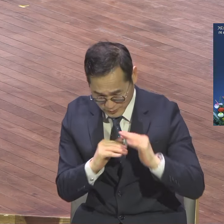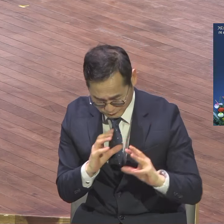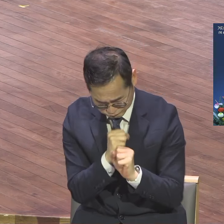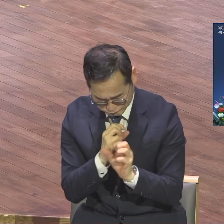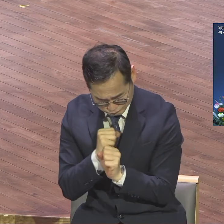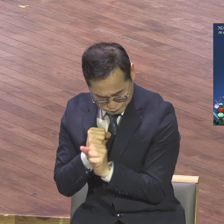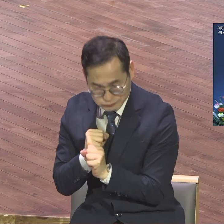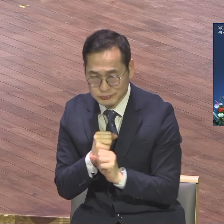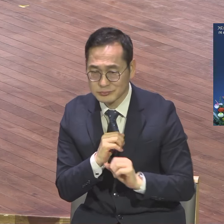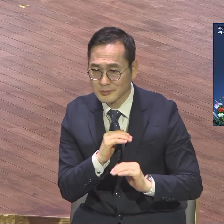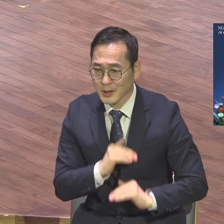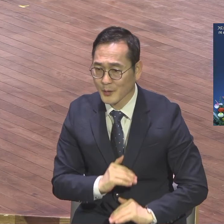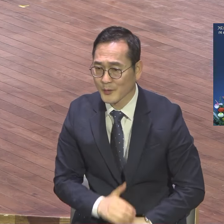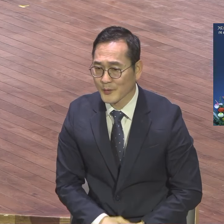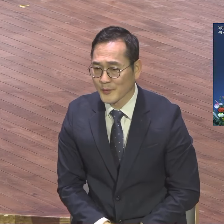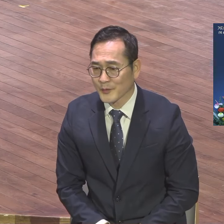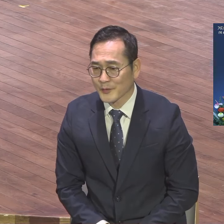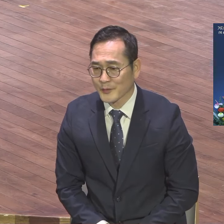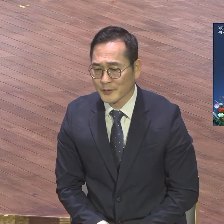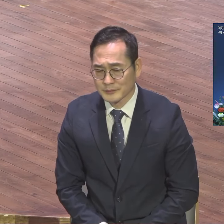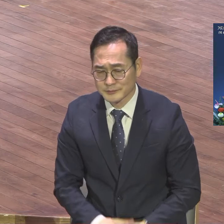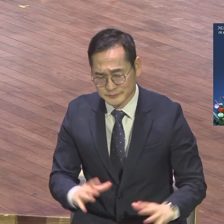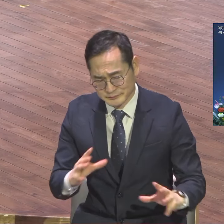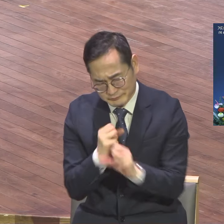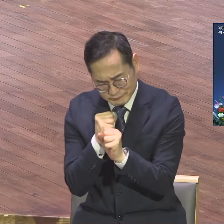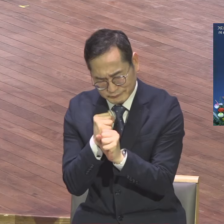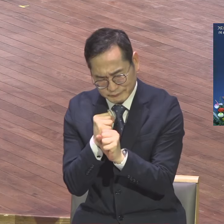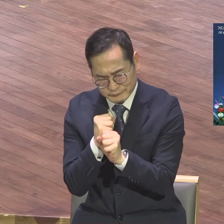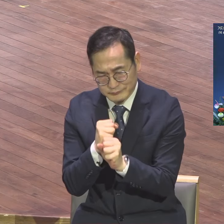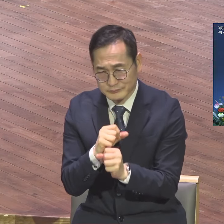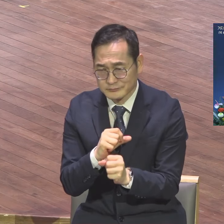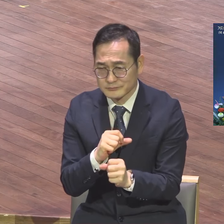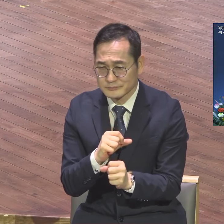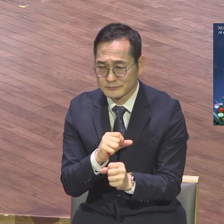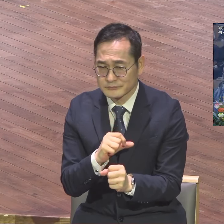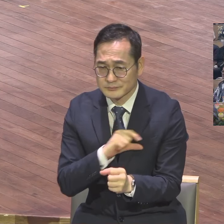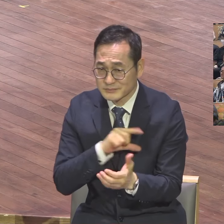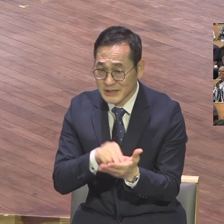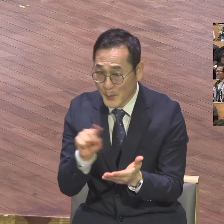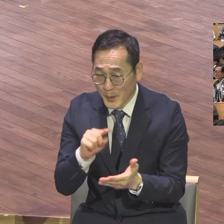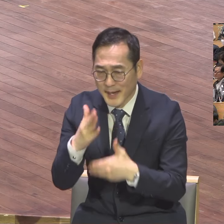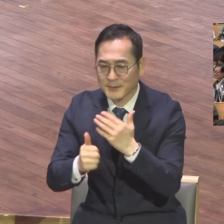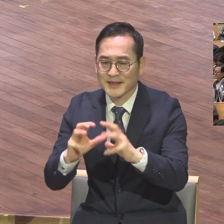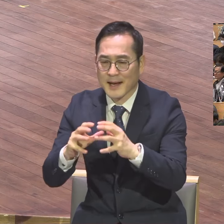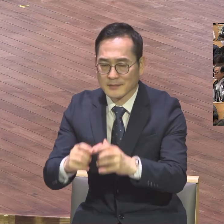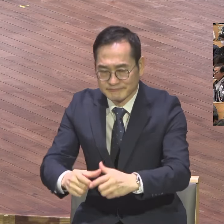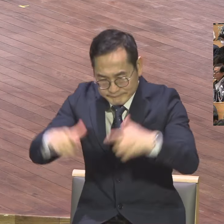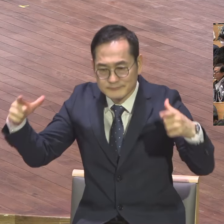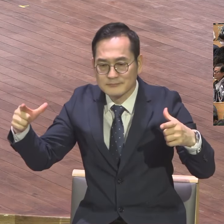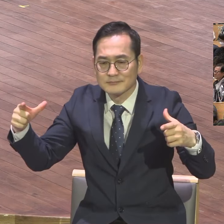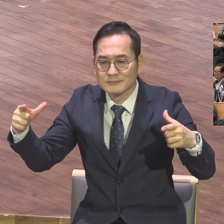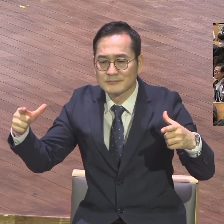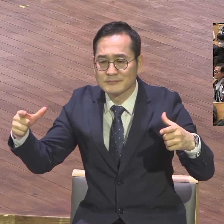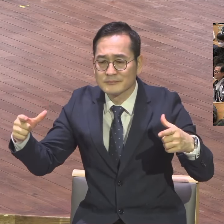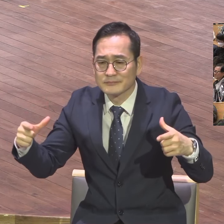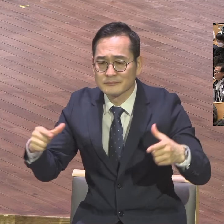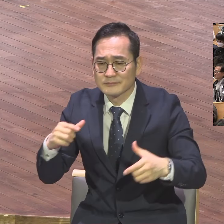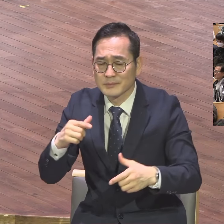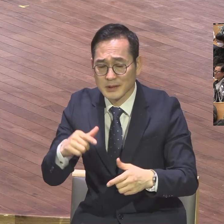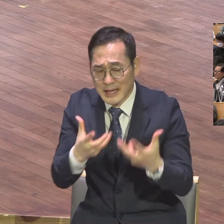모두 핵심이 뭐냐 하나님의 나라 확장이에요. 비유가 하나님의 나라 확장 이 땅에서